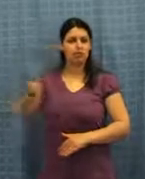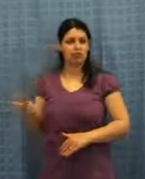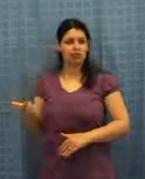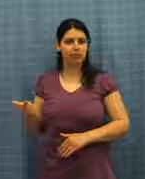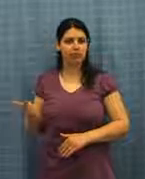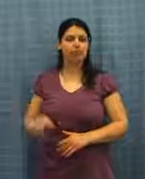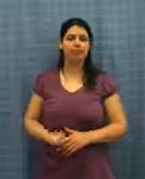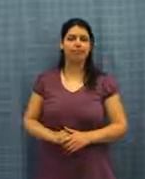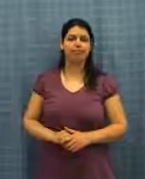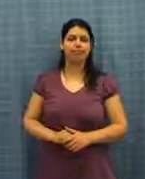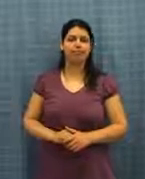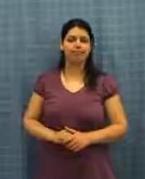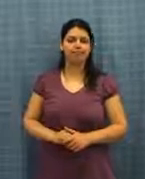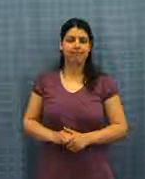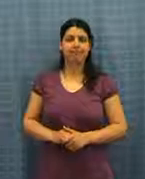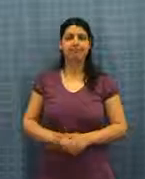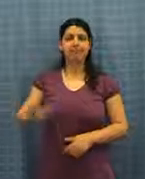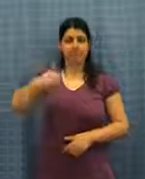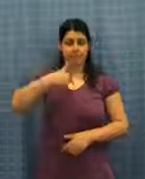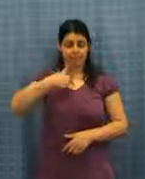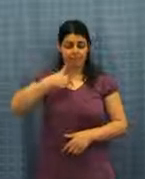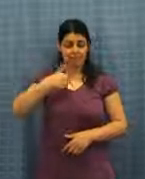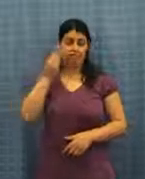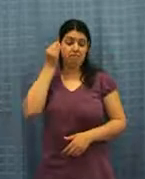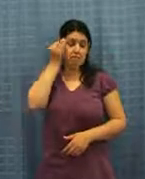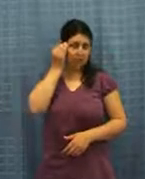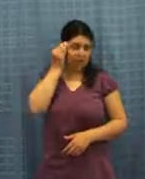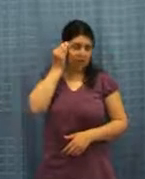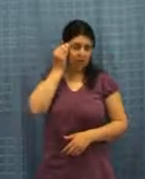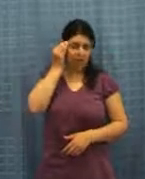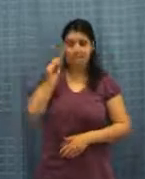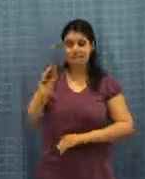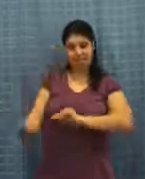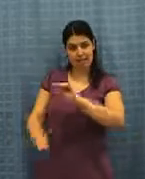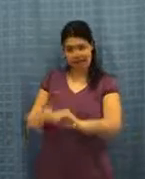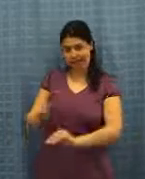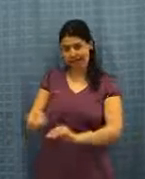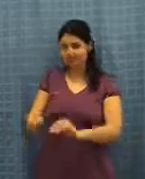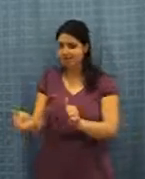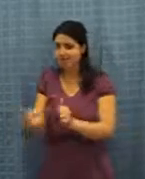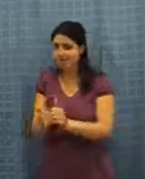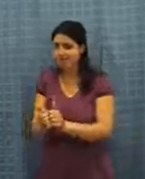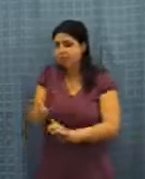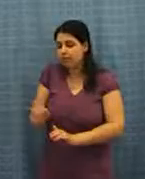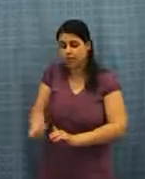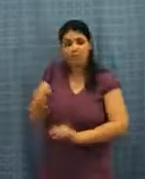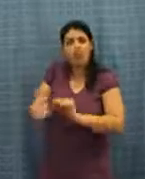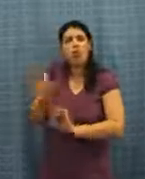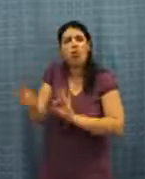Sì o no? Io sostengo che il potere un animale renda felice, felici, rilassi,